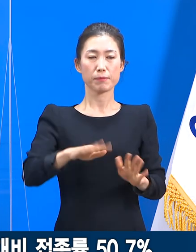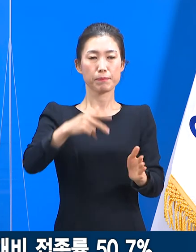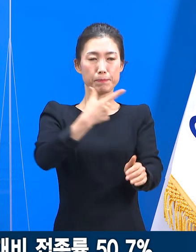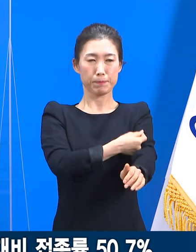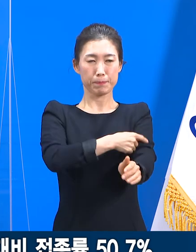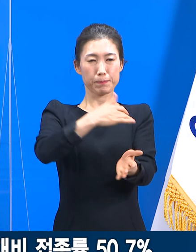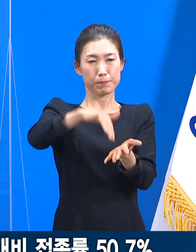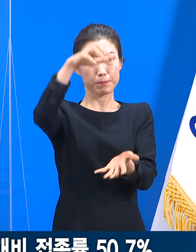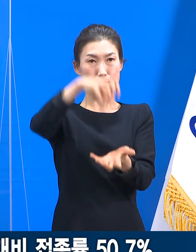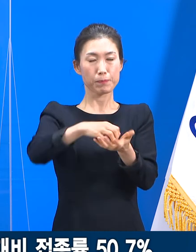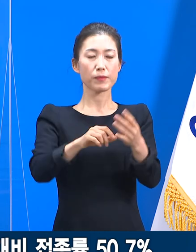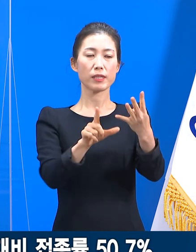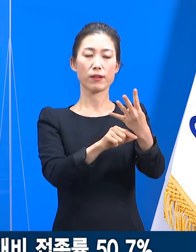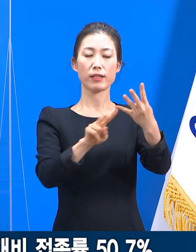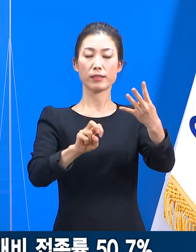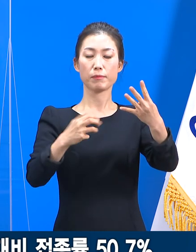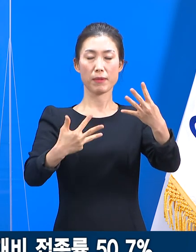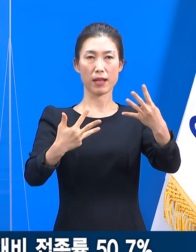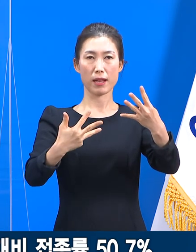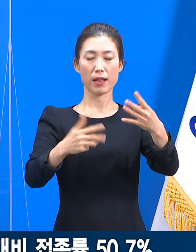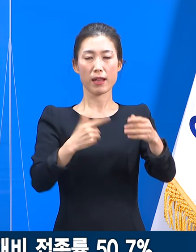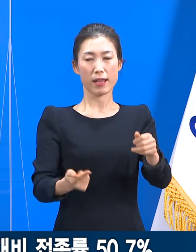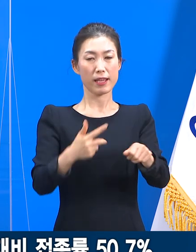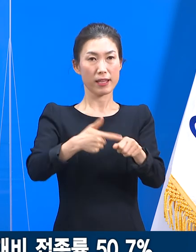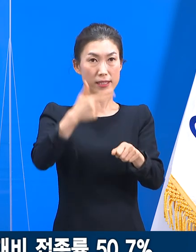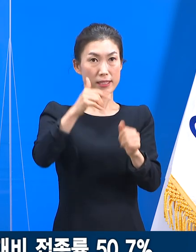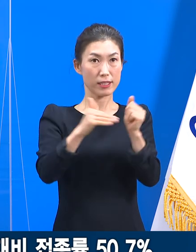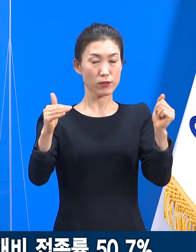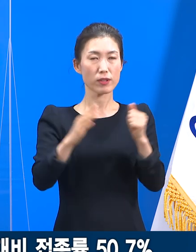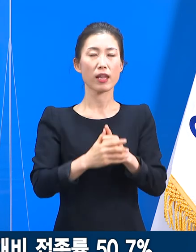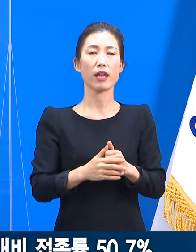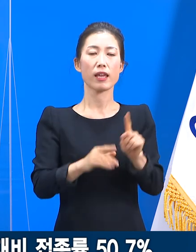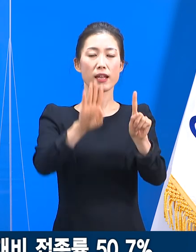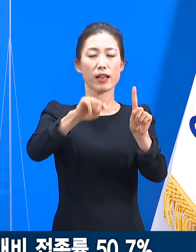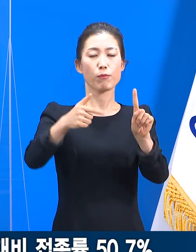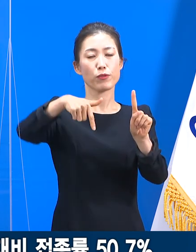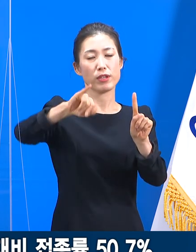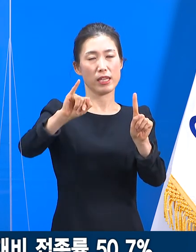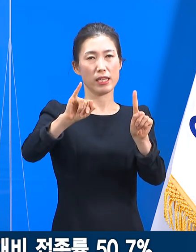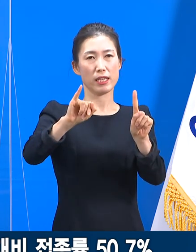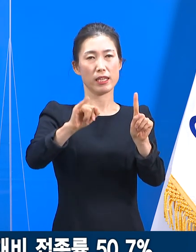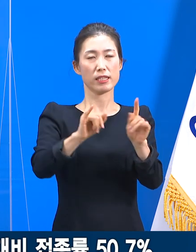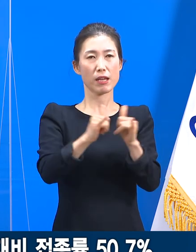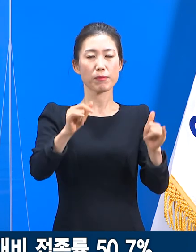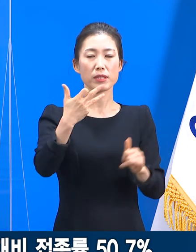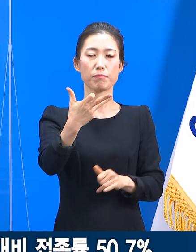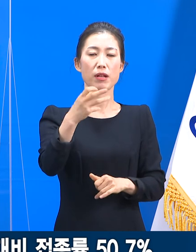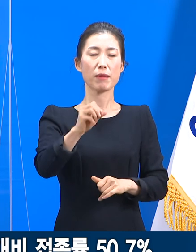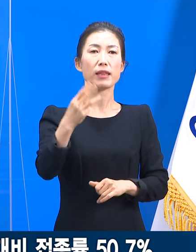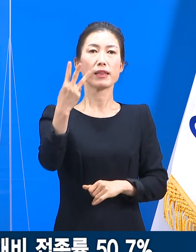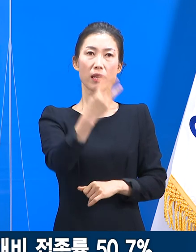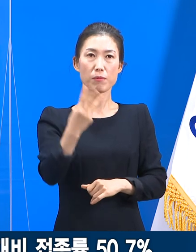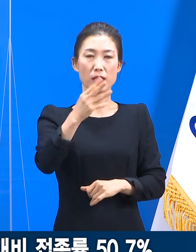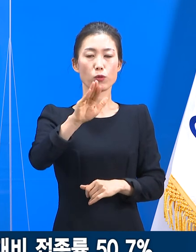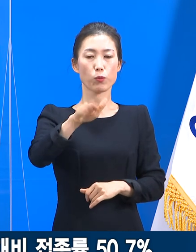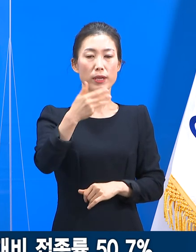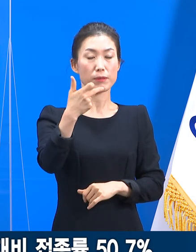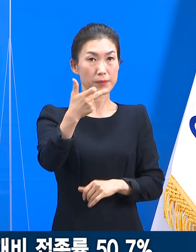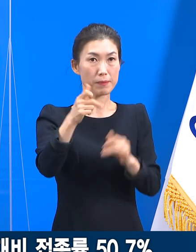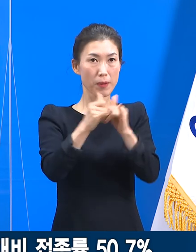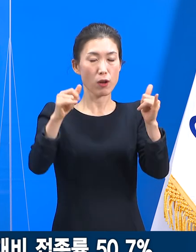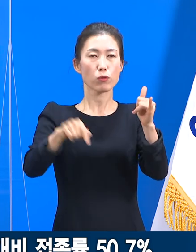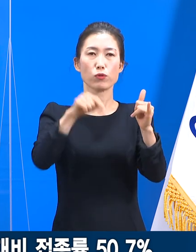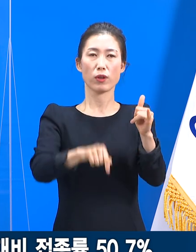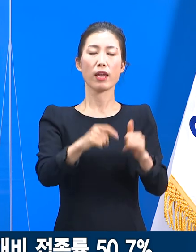실적으로는 4월 28일 18시 기준 1분기 대상자 총 18만 3,917명 중